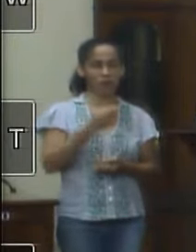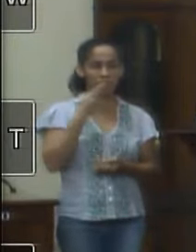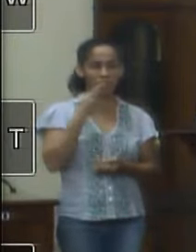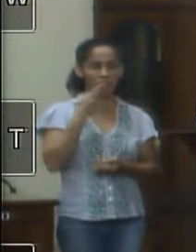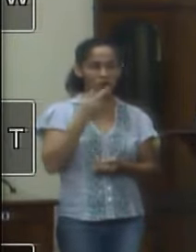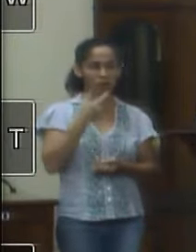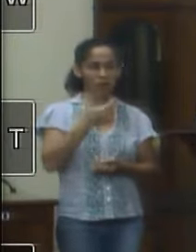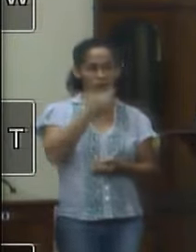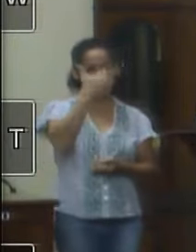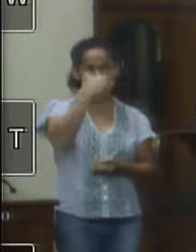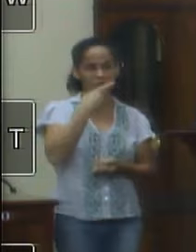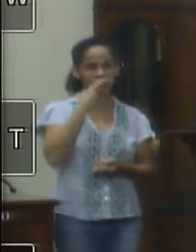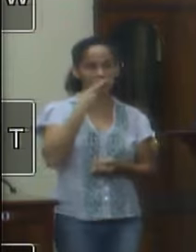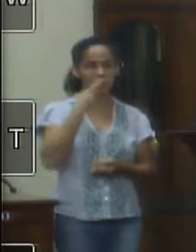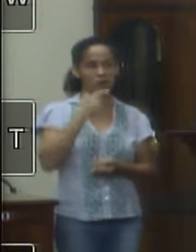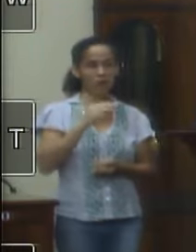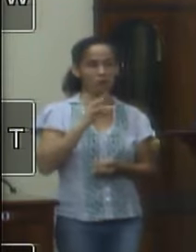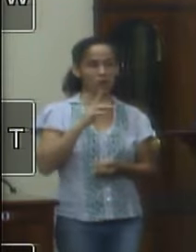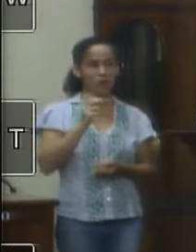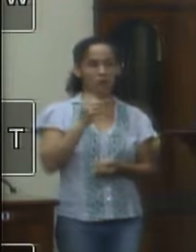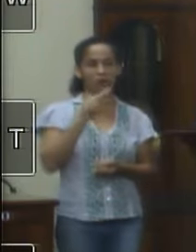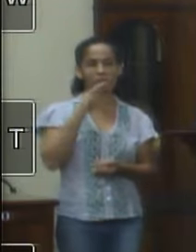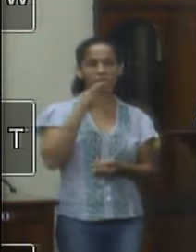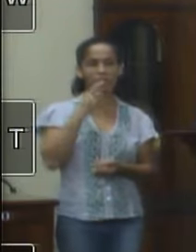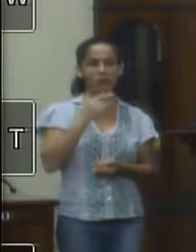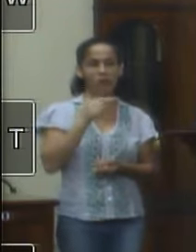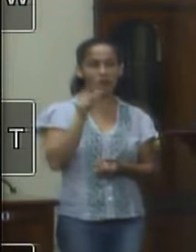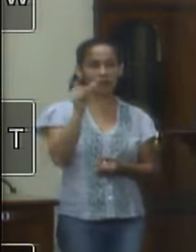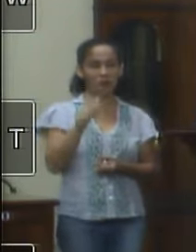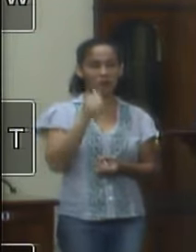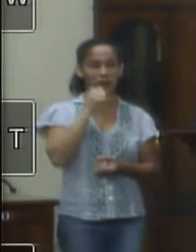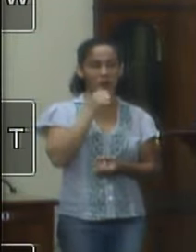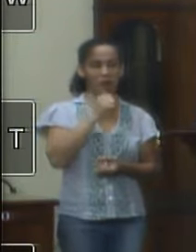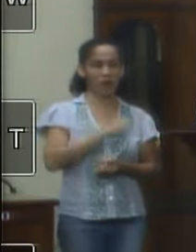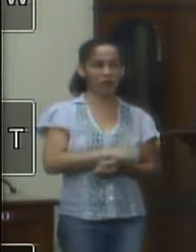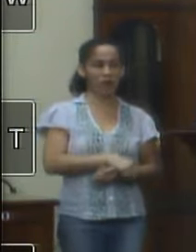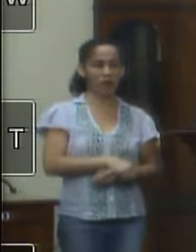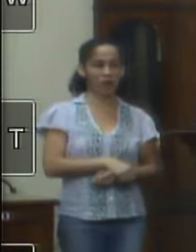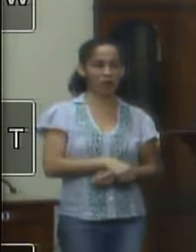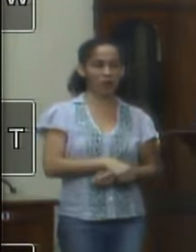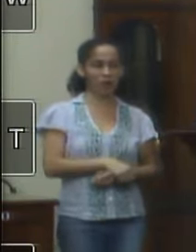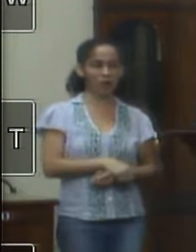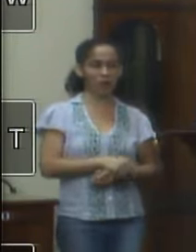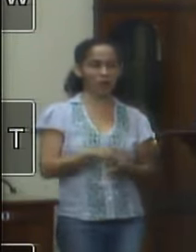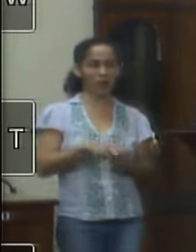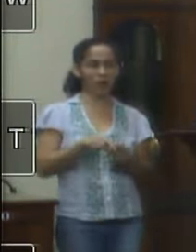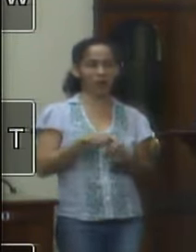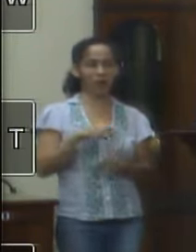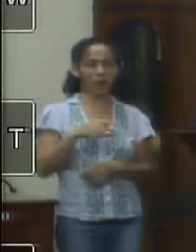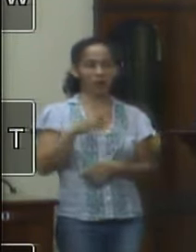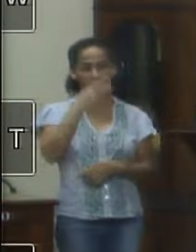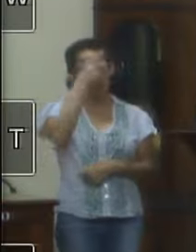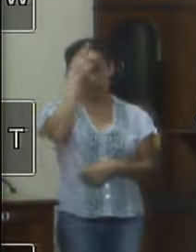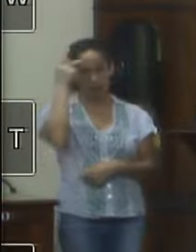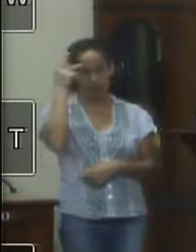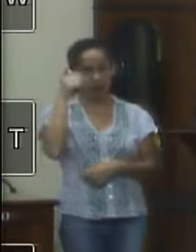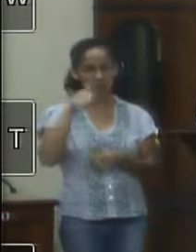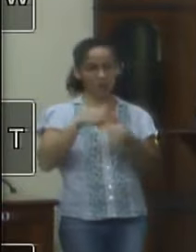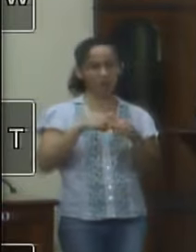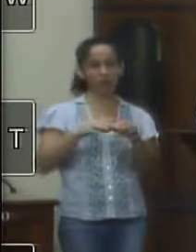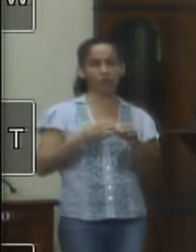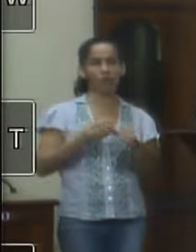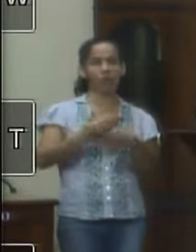tratando o tratamento dessa pessoa da Sônia em relação as pessoas que estão